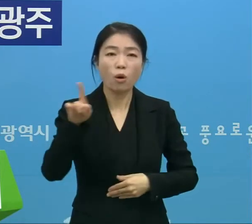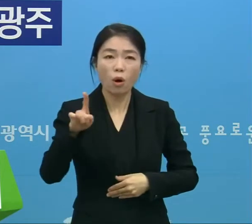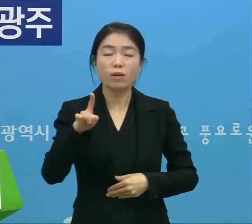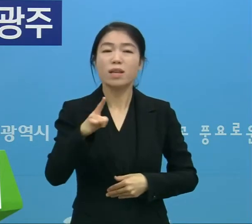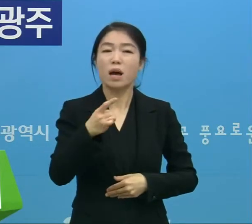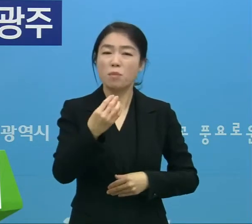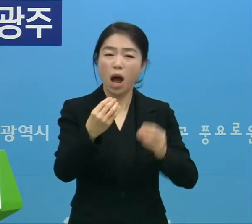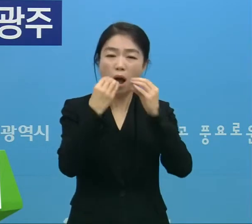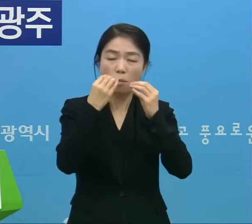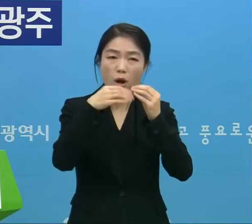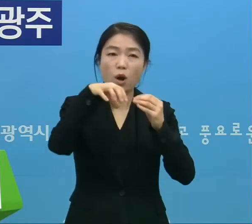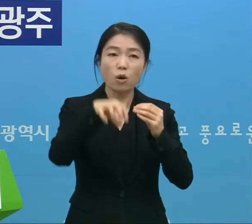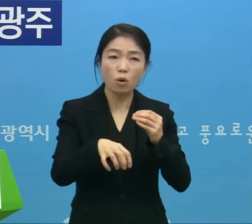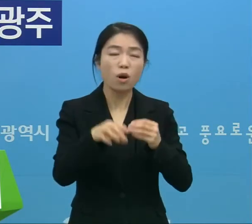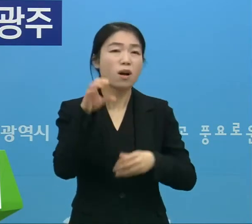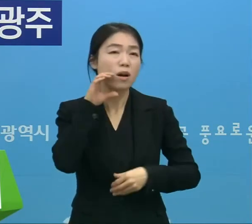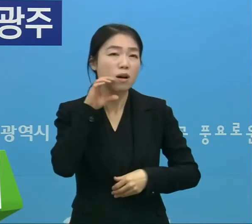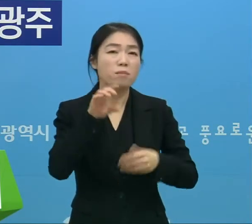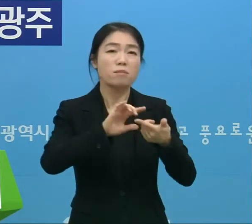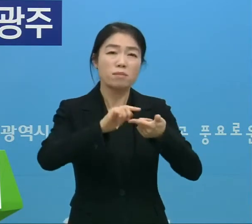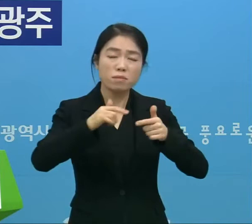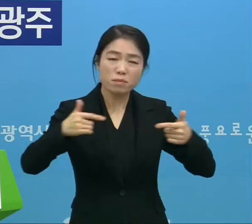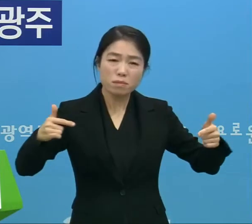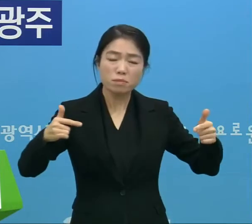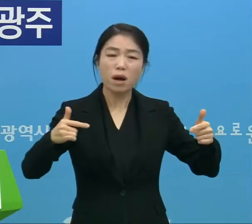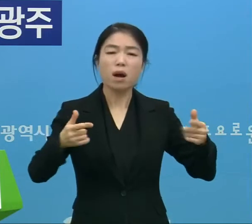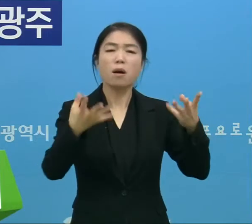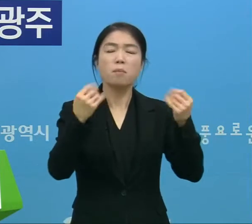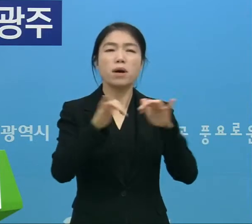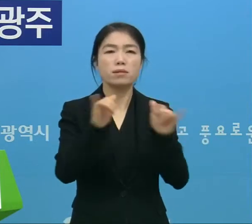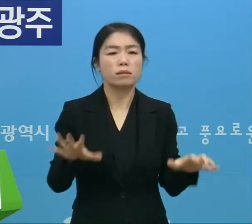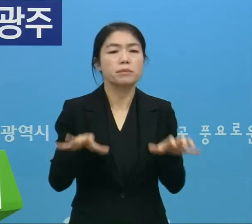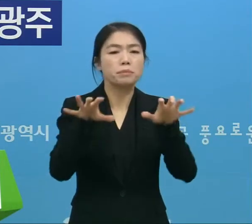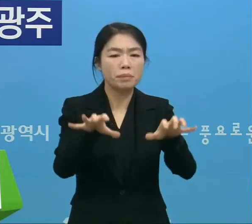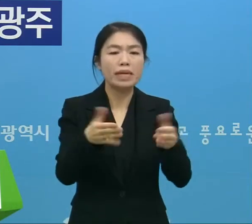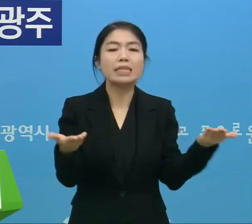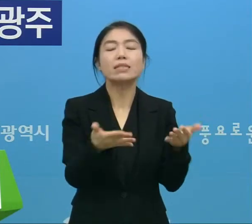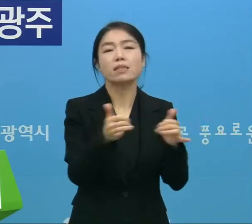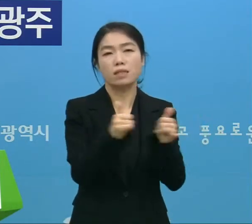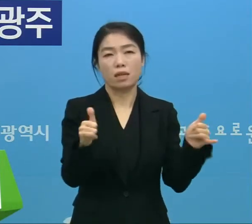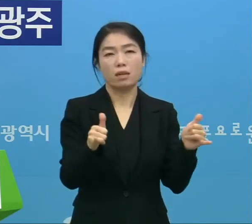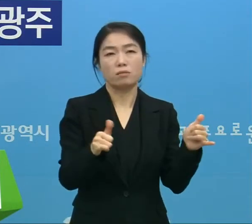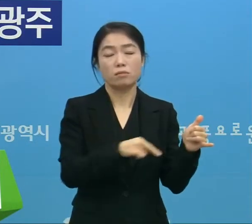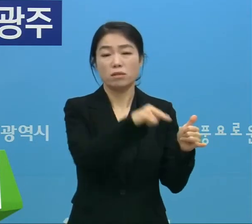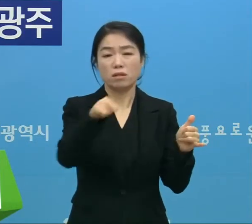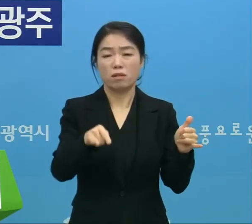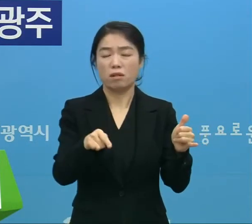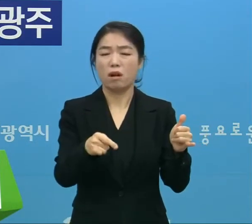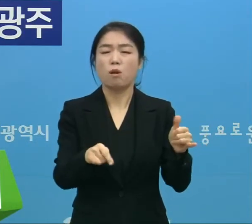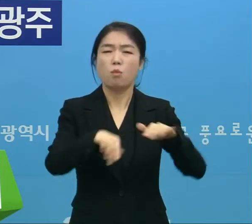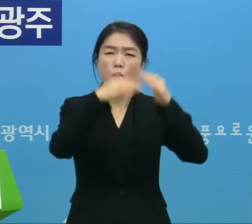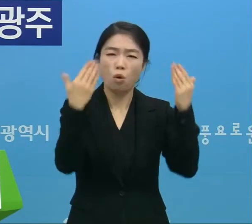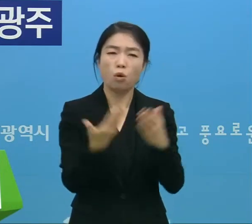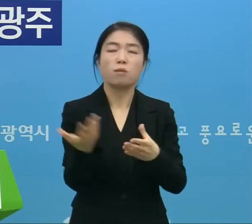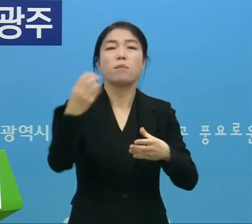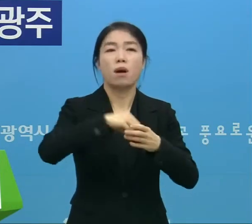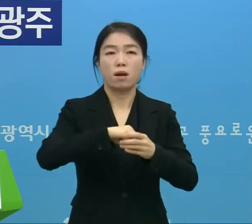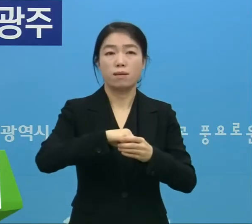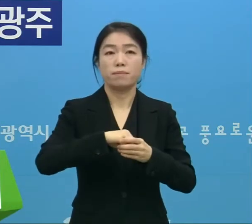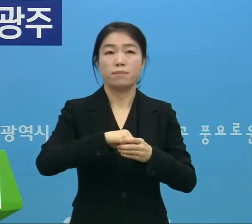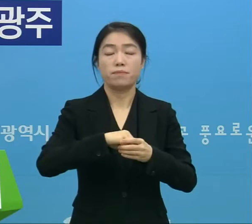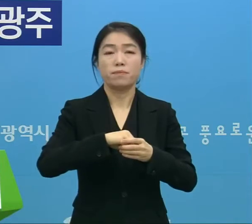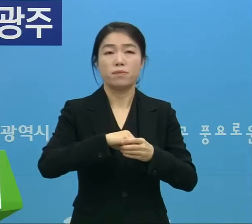패스트푸드, 카페 등 다중이용시설 종사자들이 광범위하게 포함되어 있고